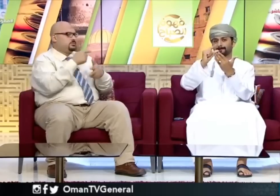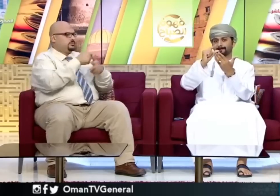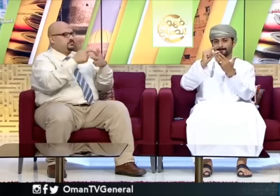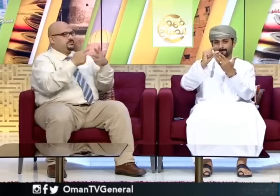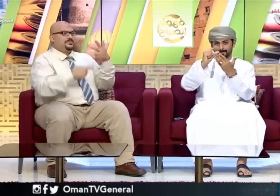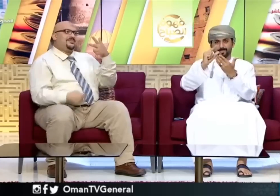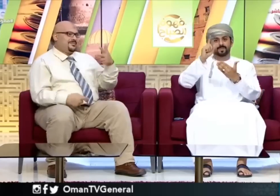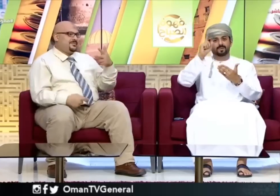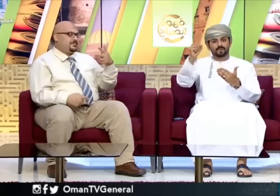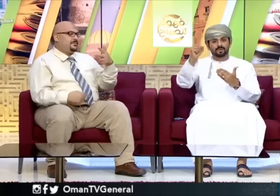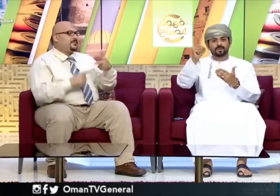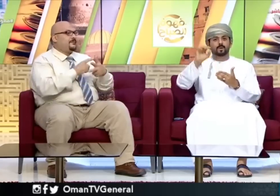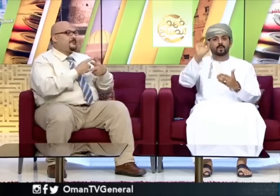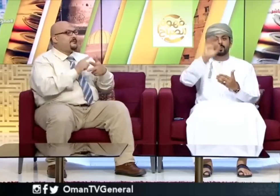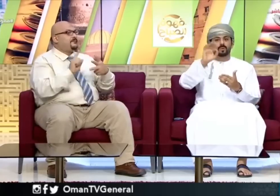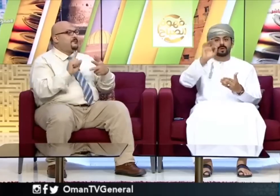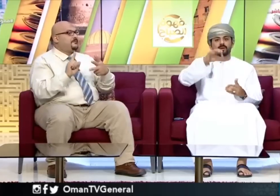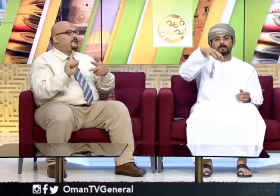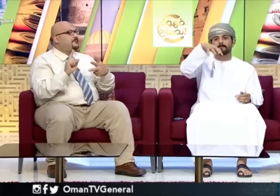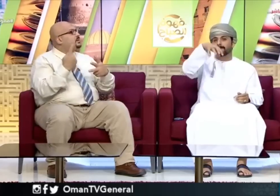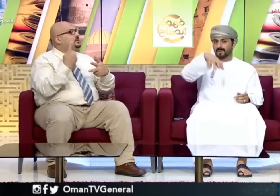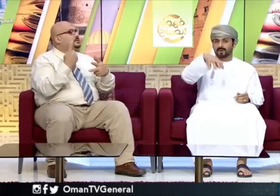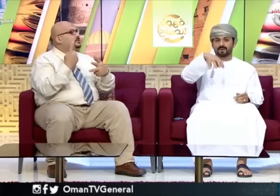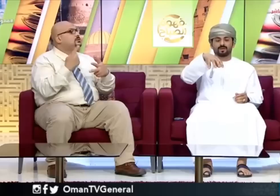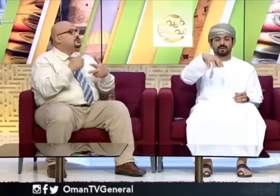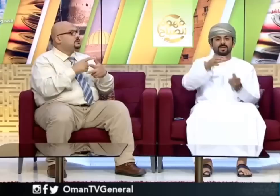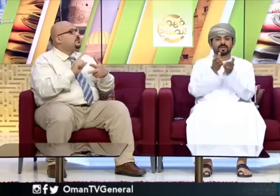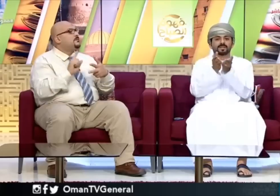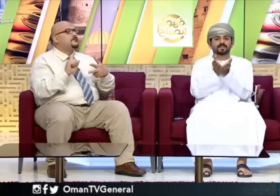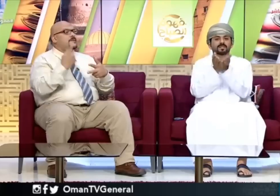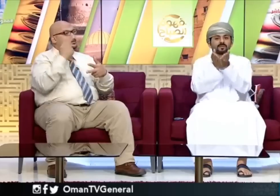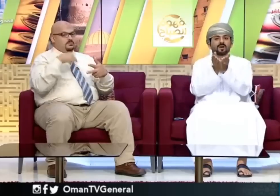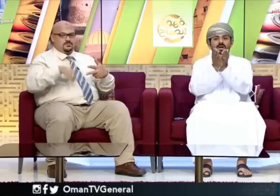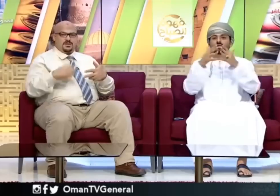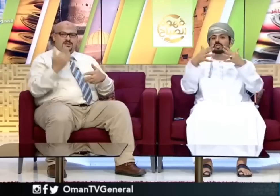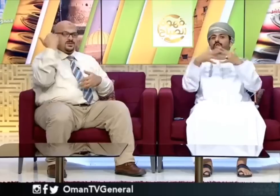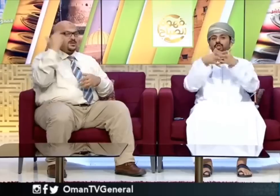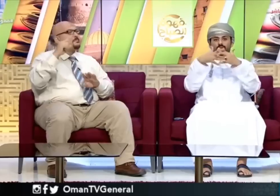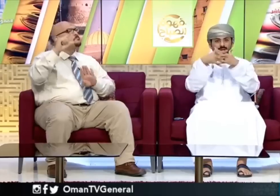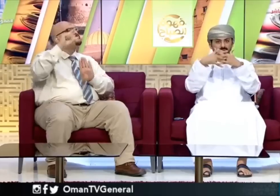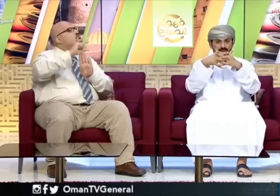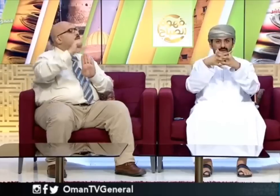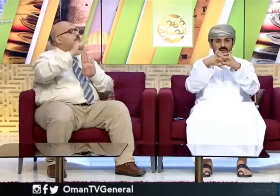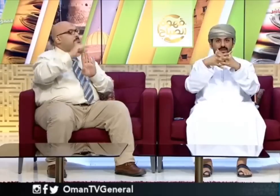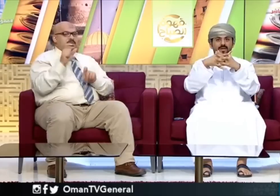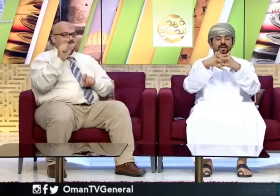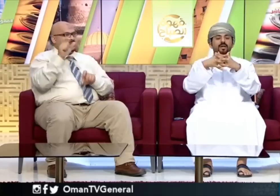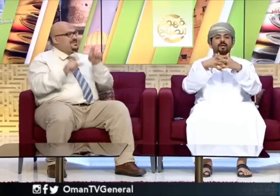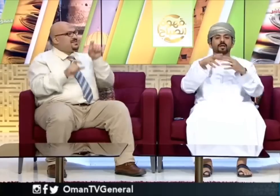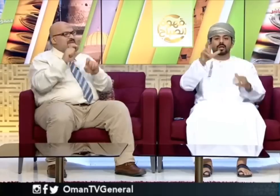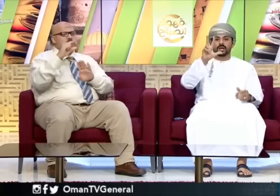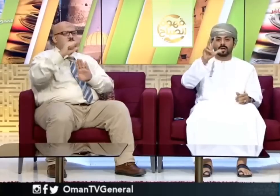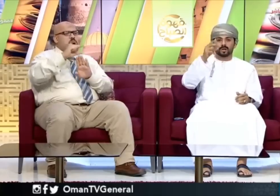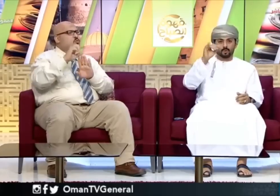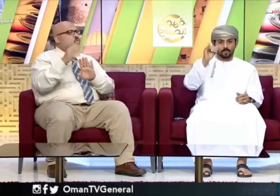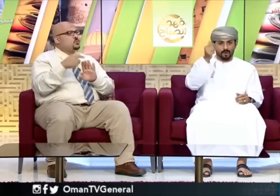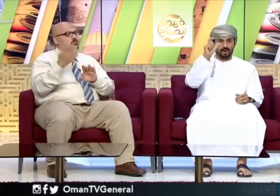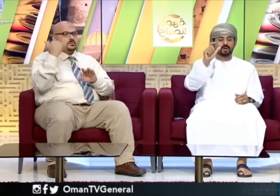شيء بالنسبة لرحلة إلى محافظة مسندم عبر العبارة شركة العبارات